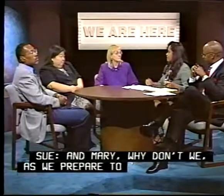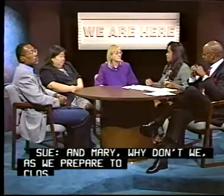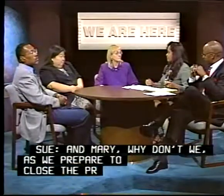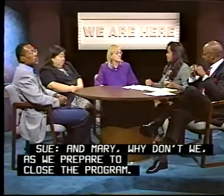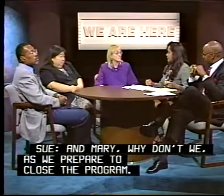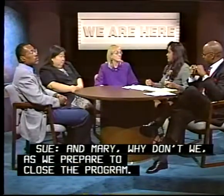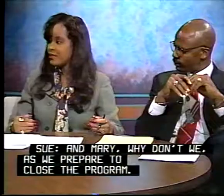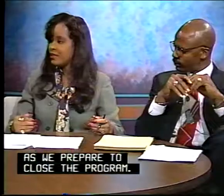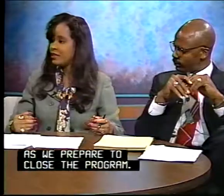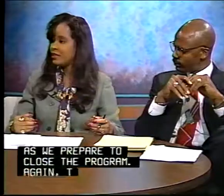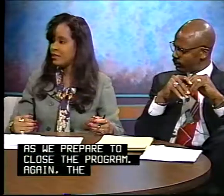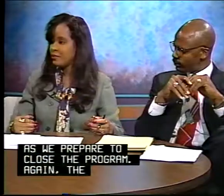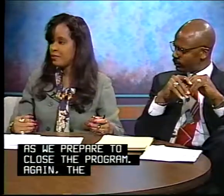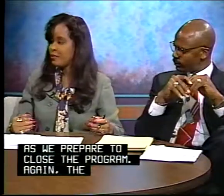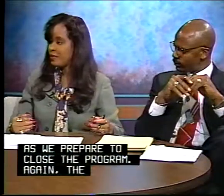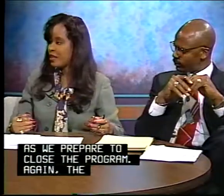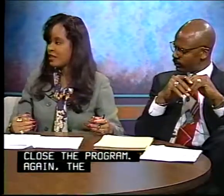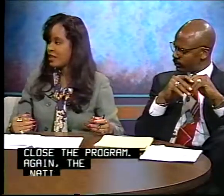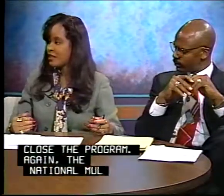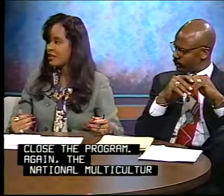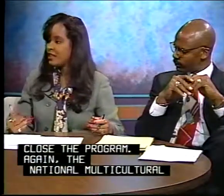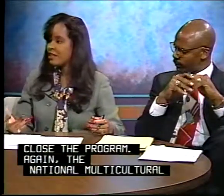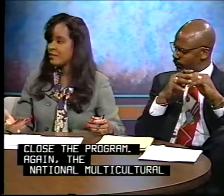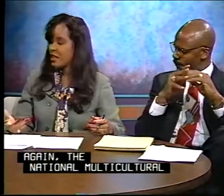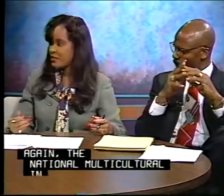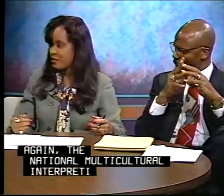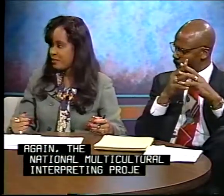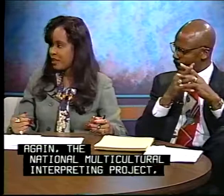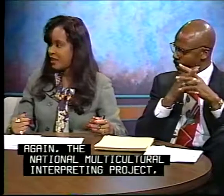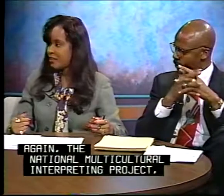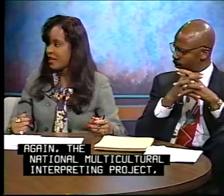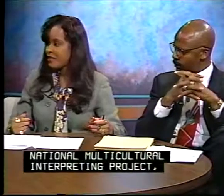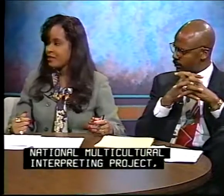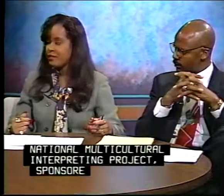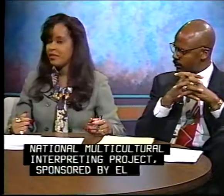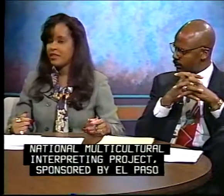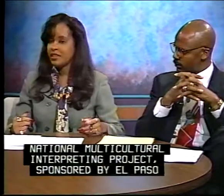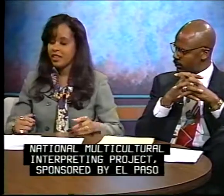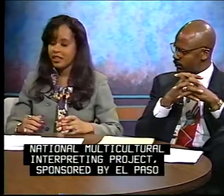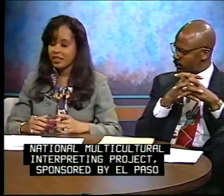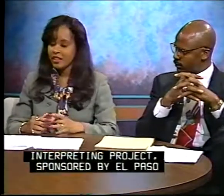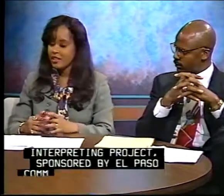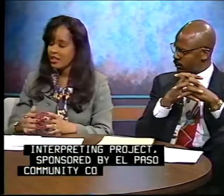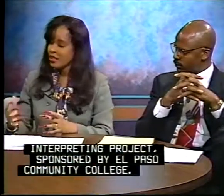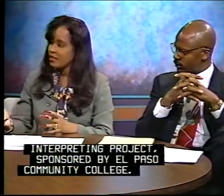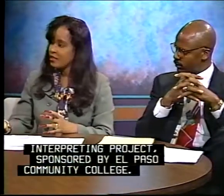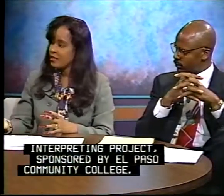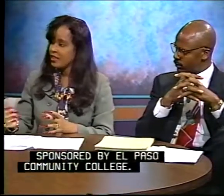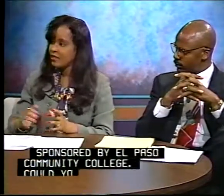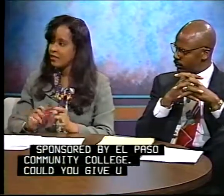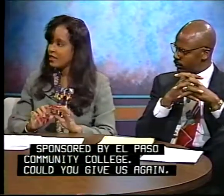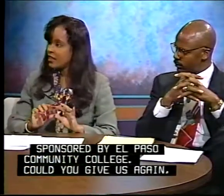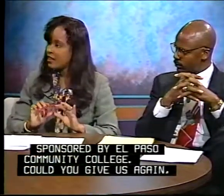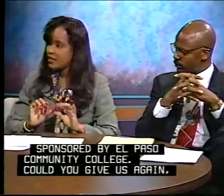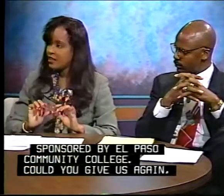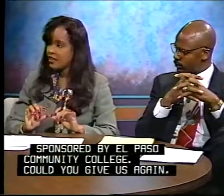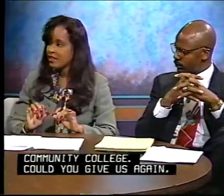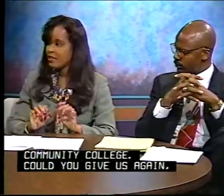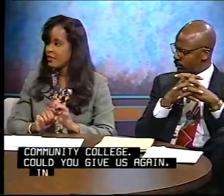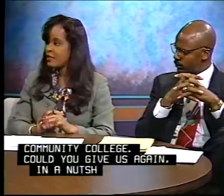Multicultural Interpreting Project, sponsored by El Paso Community College. Could you give us, again, in a nutshell, very